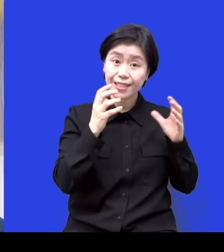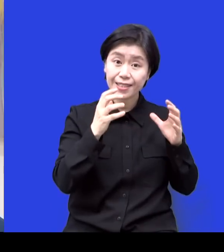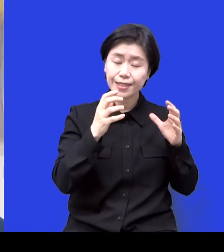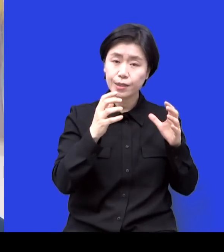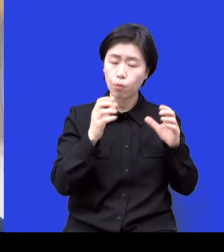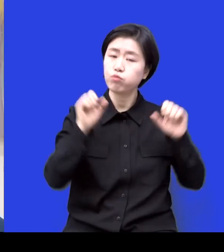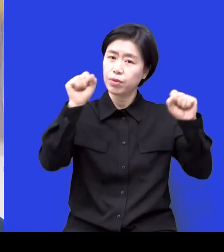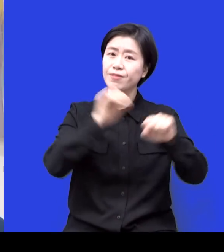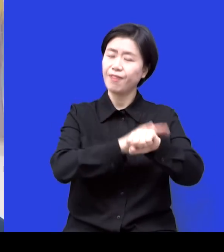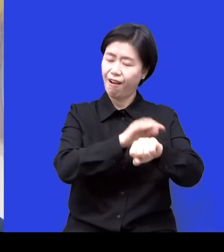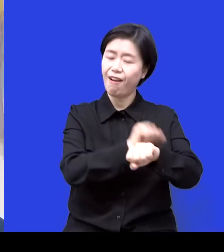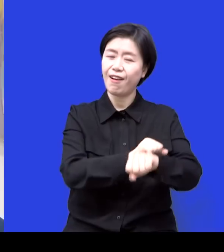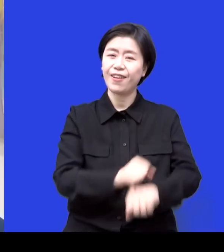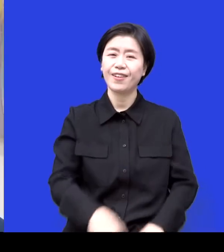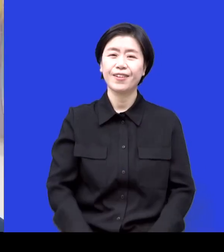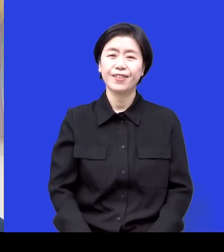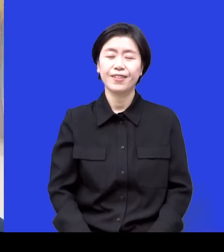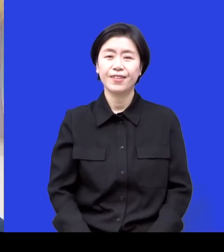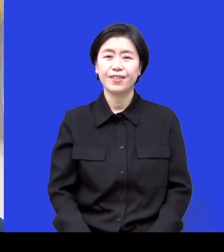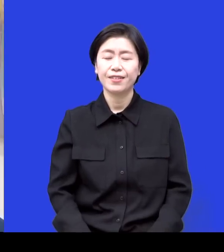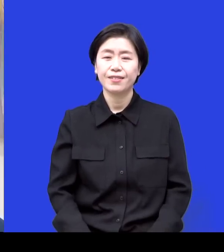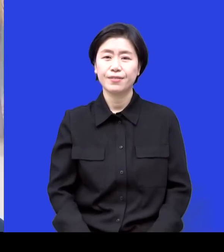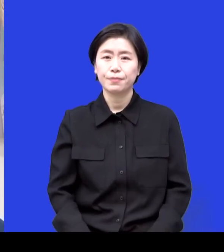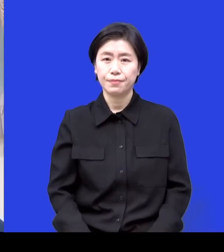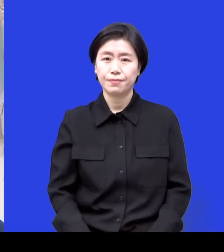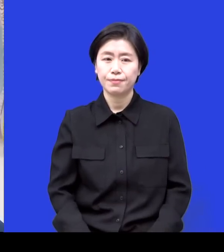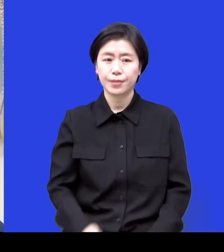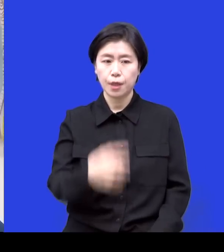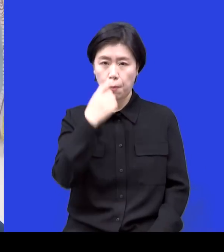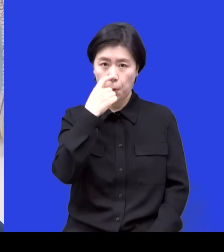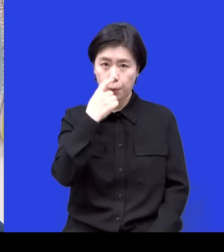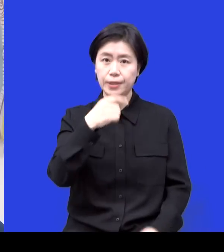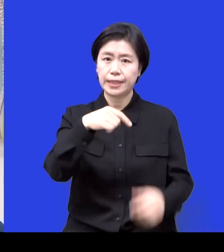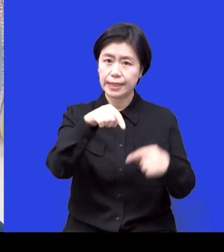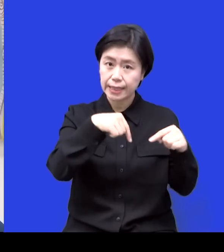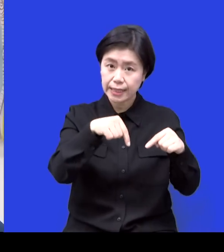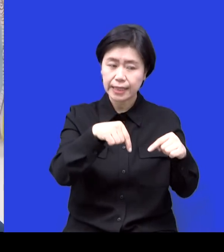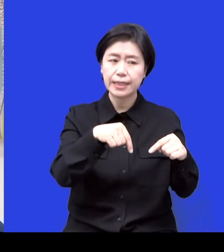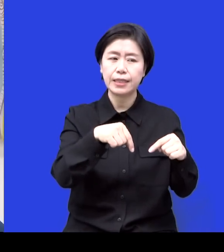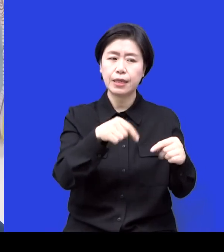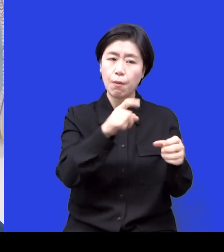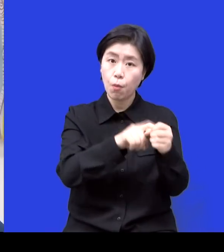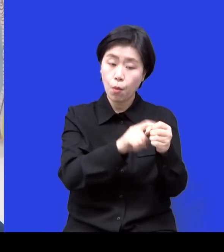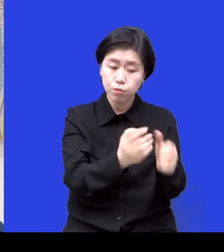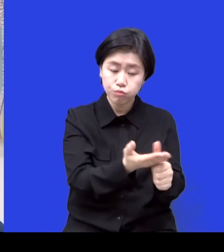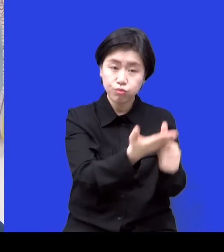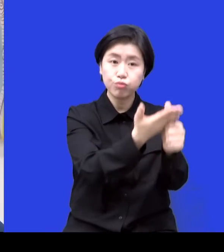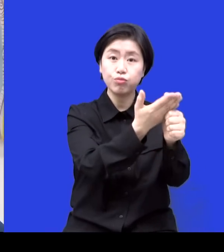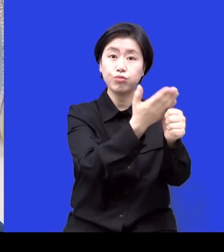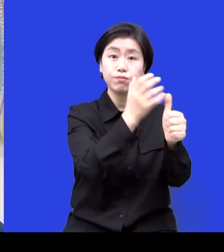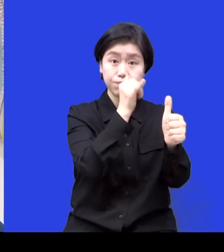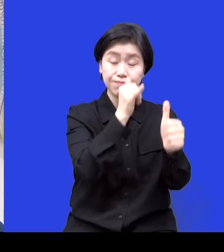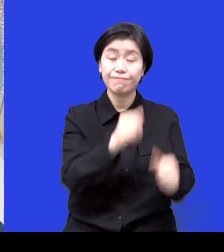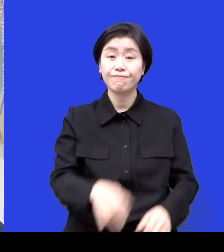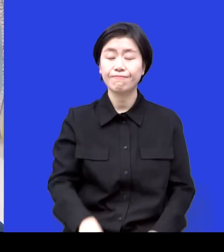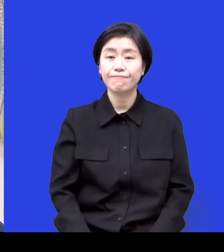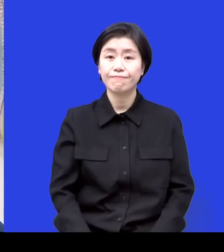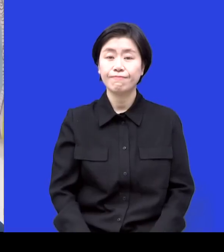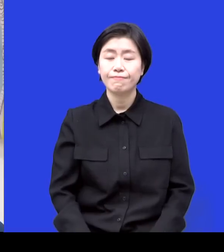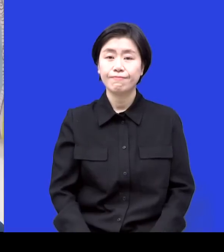그 안에서 아까 말씀드려준 코치 양성도 되고 호치 양성도 좋은 너무나 귀한 열매이기도 하지만